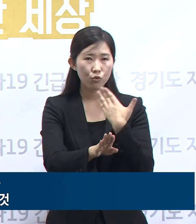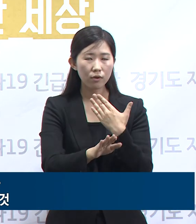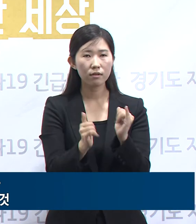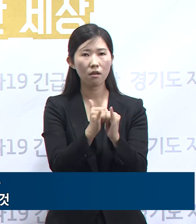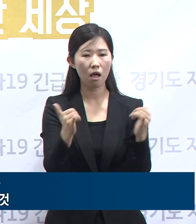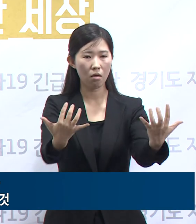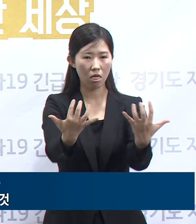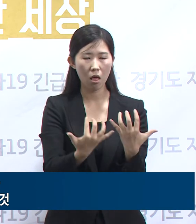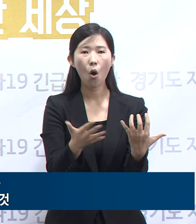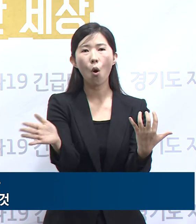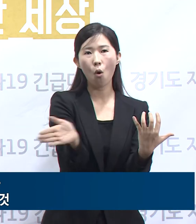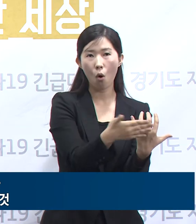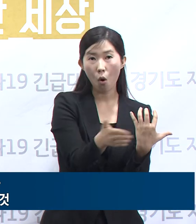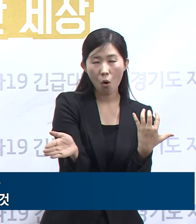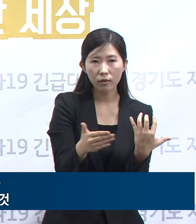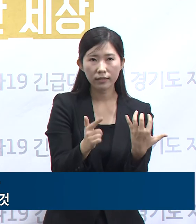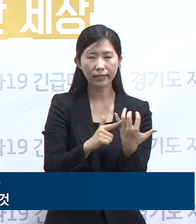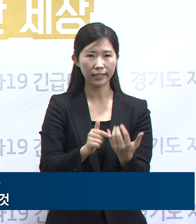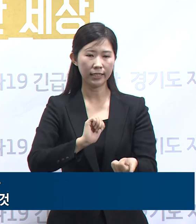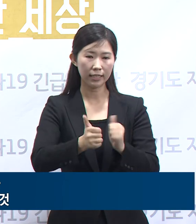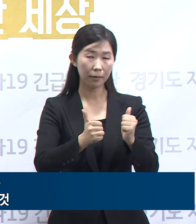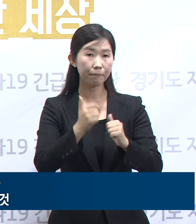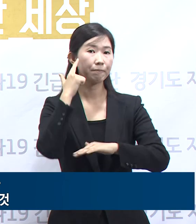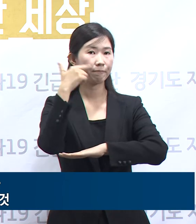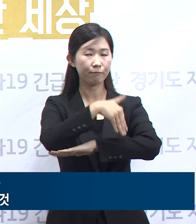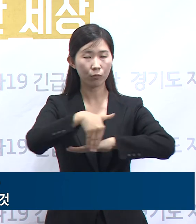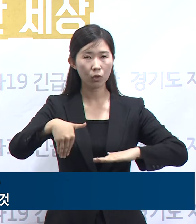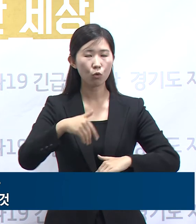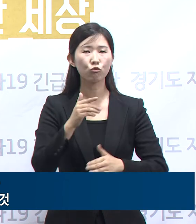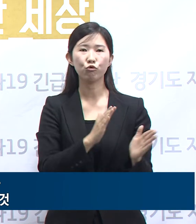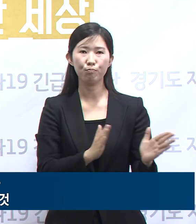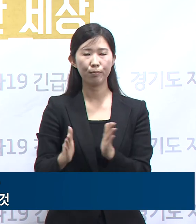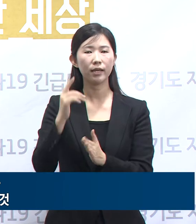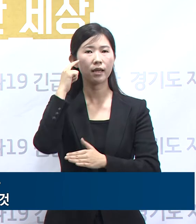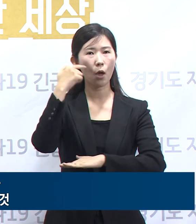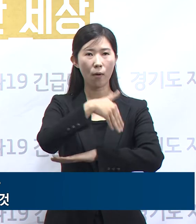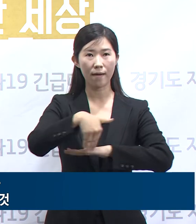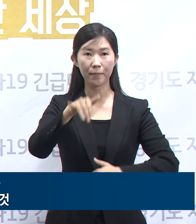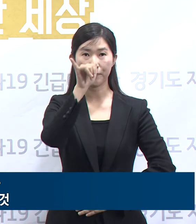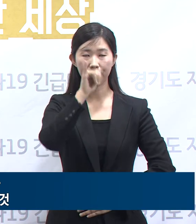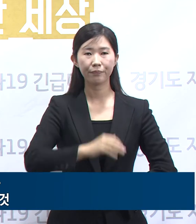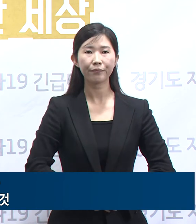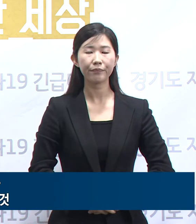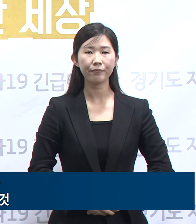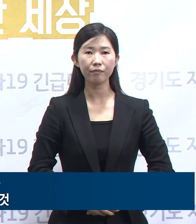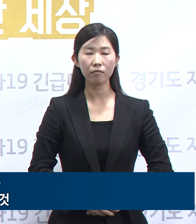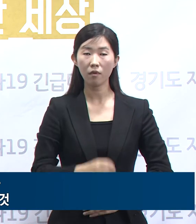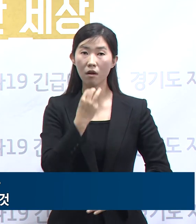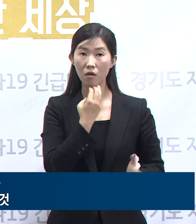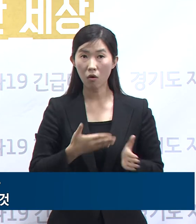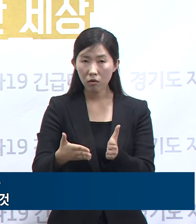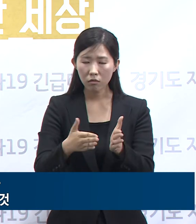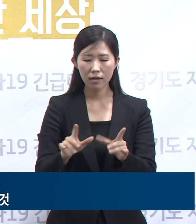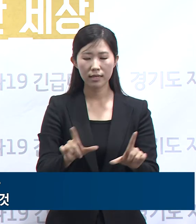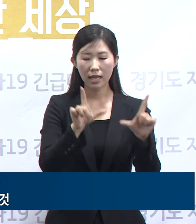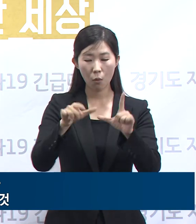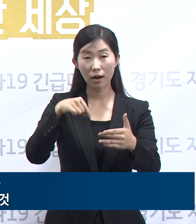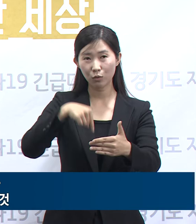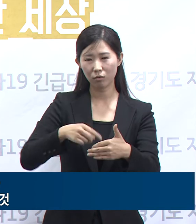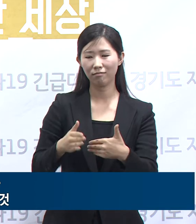형태로 경기를 진행하는 방안도 검토 예정입니다. 경기도는 정부의 생활 속 거리 두기 지침을 준수하면서